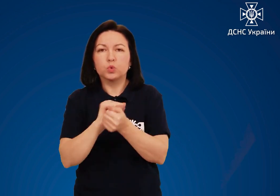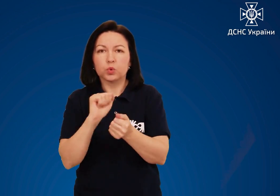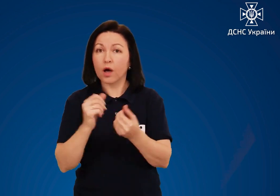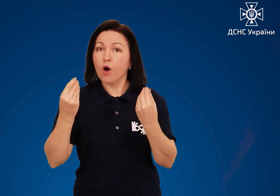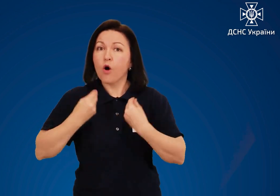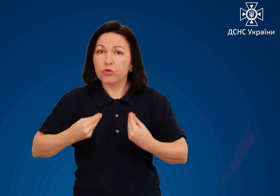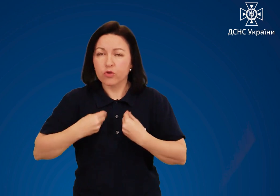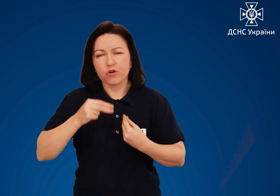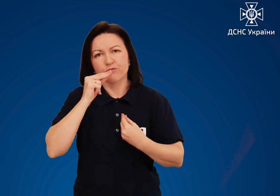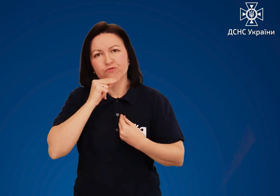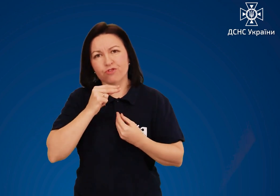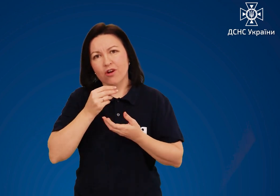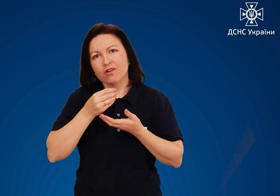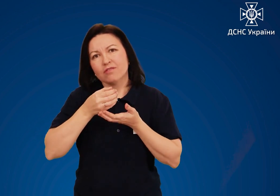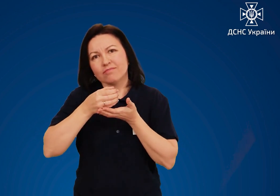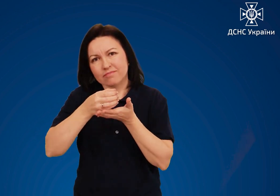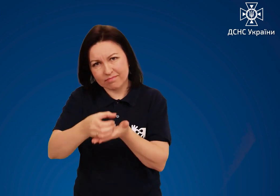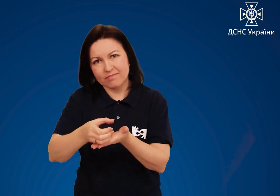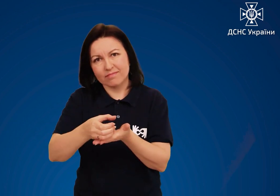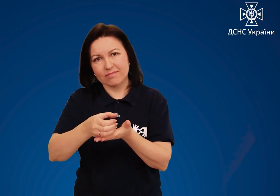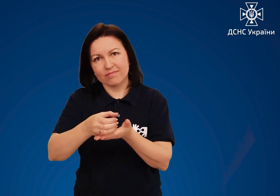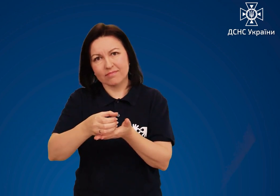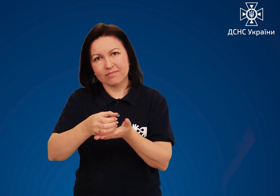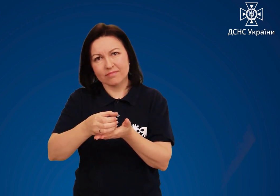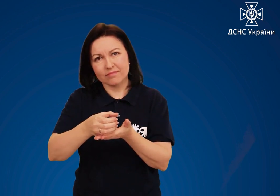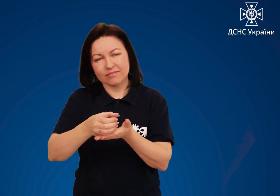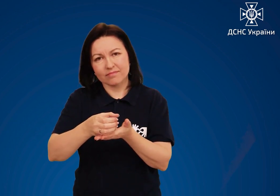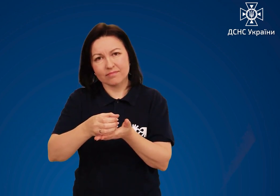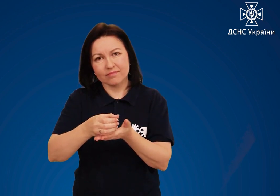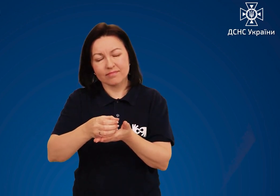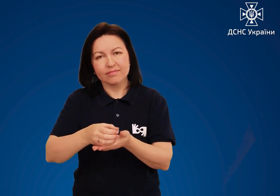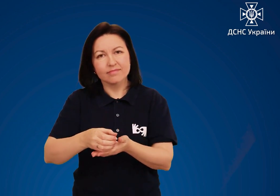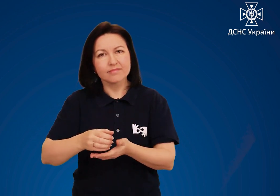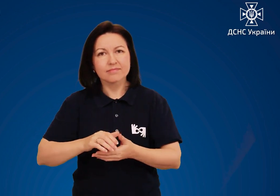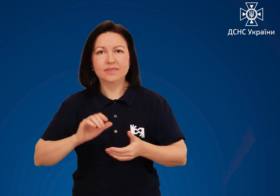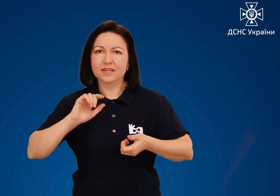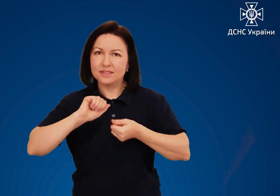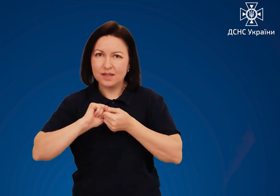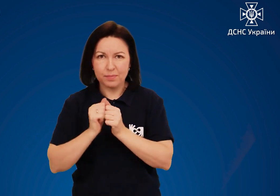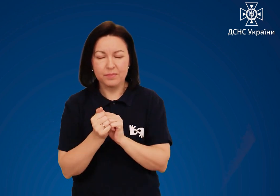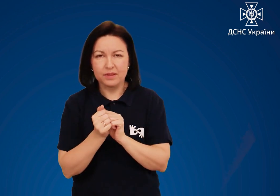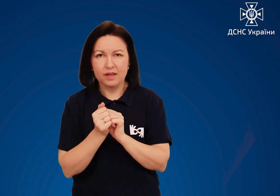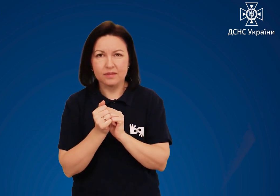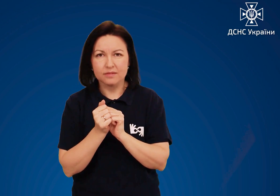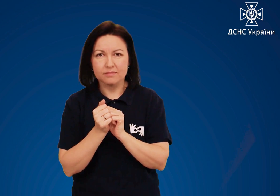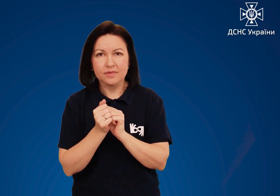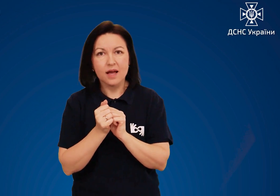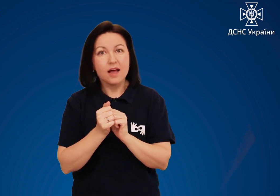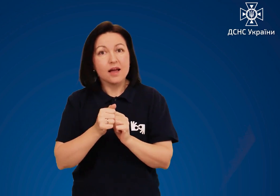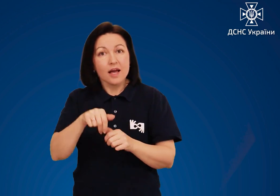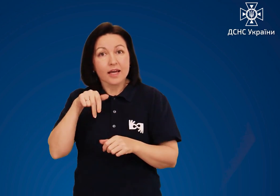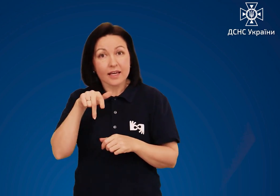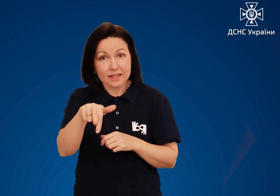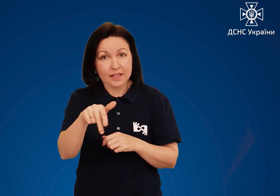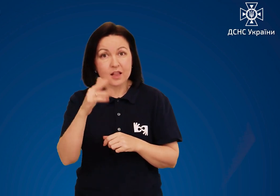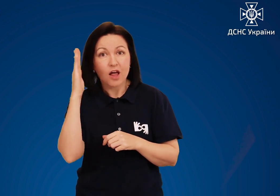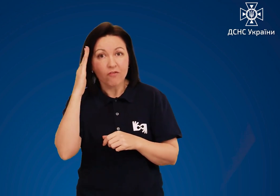переодягніть в сухий одяг і напоїть чаєм. Пам'ятайте, вирушати на